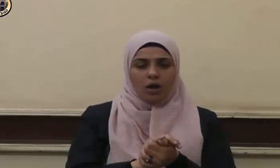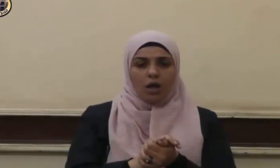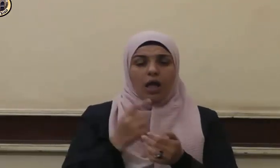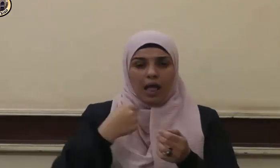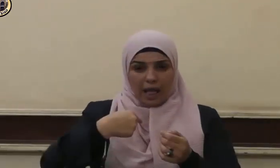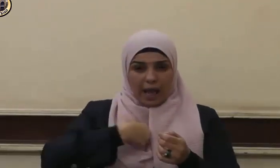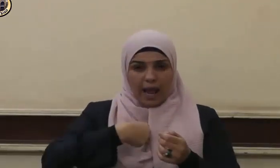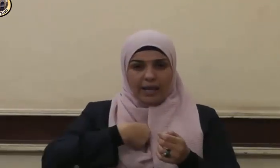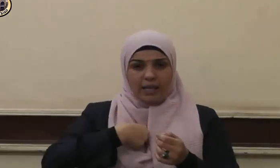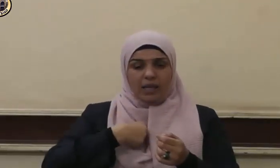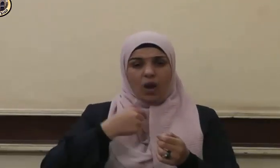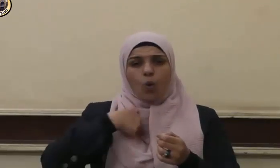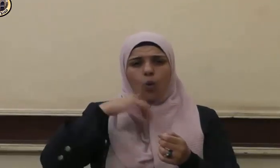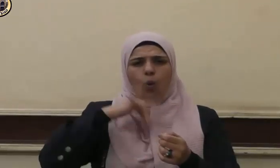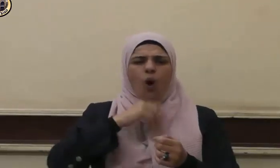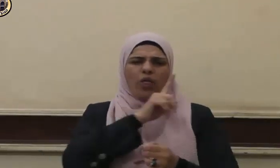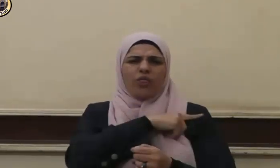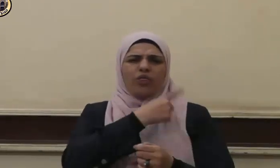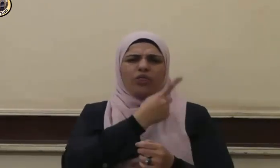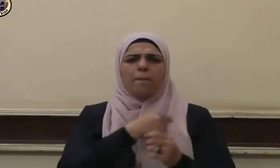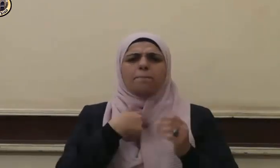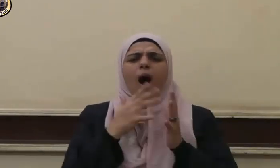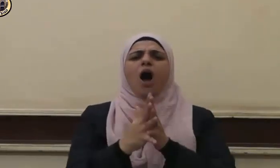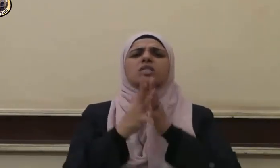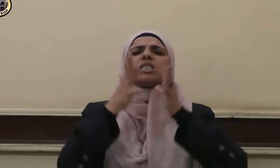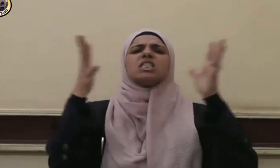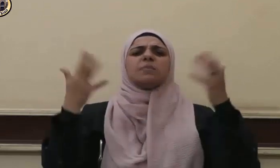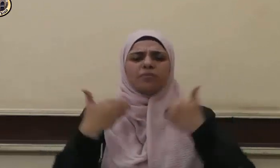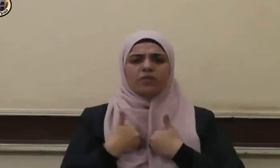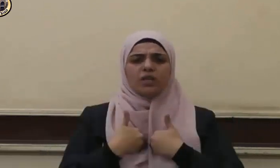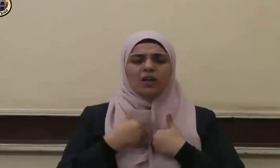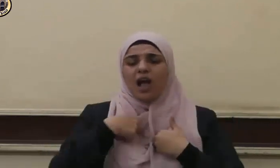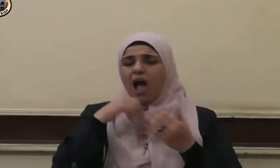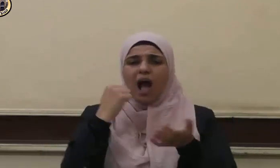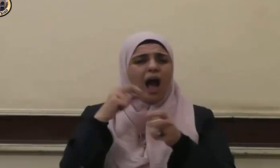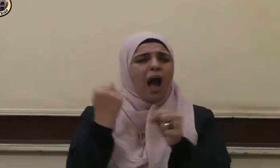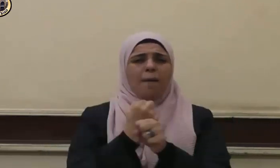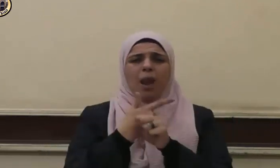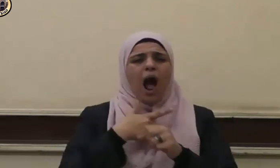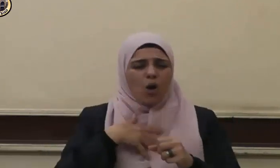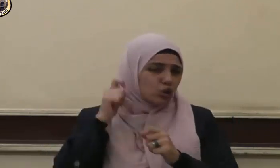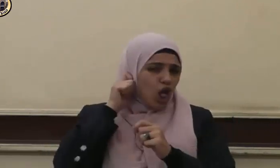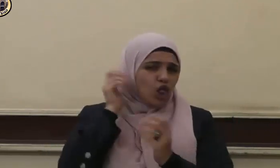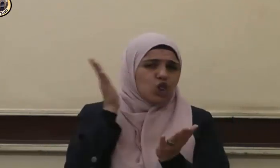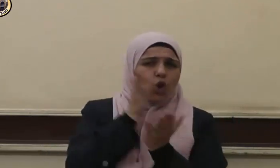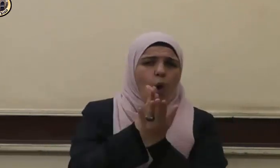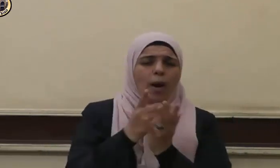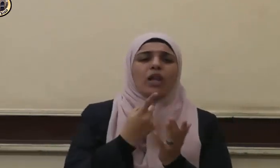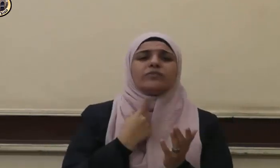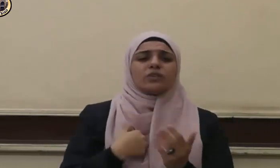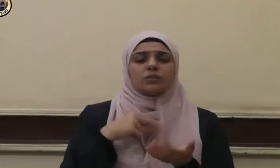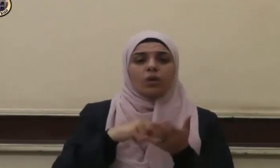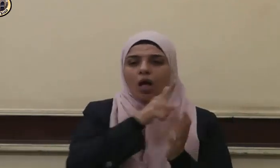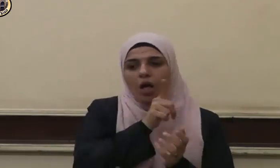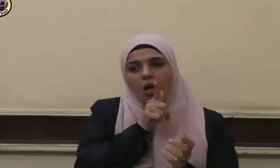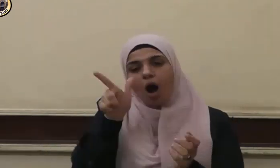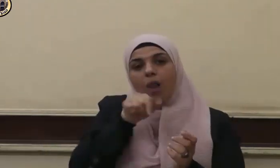إني أصبت ذنبا عظيما فهل من توبة قال صلى